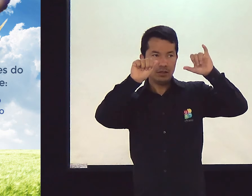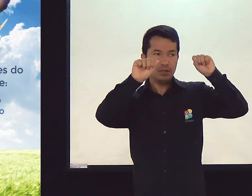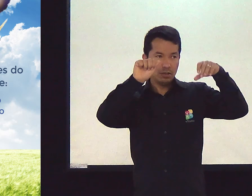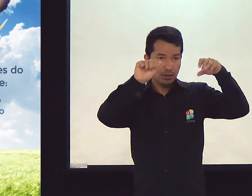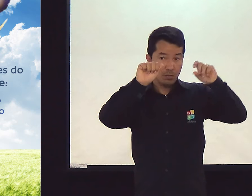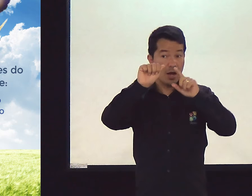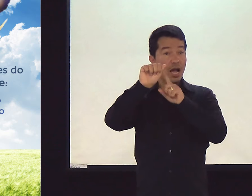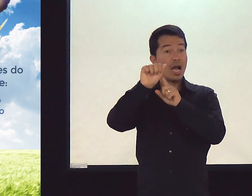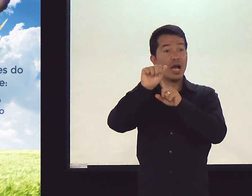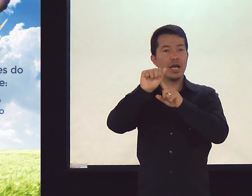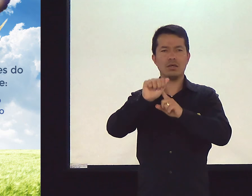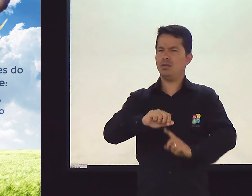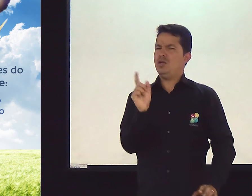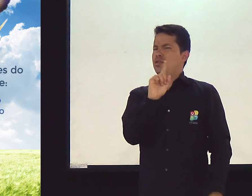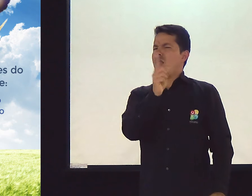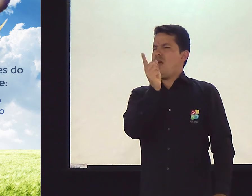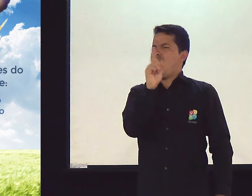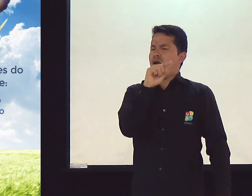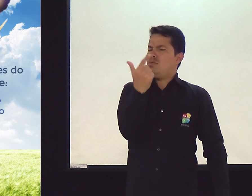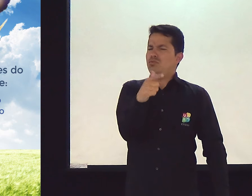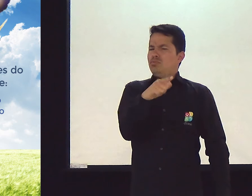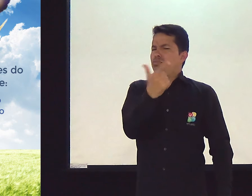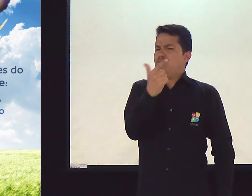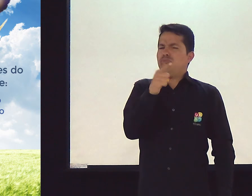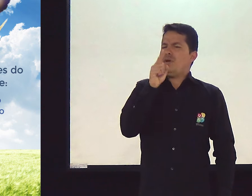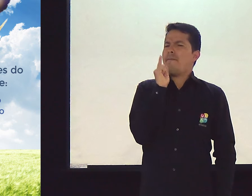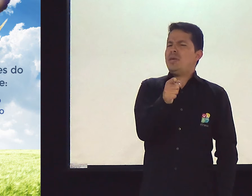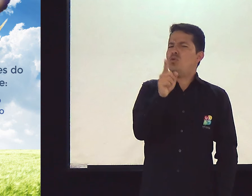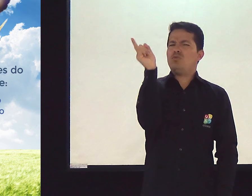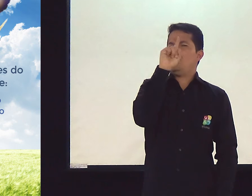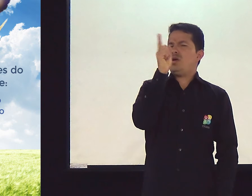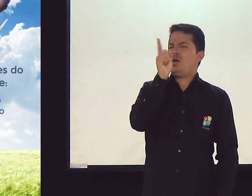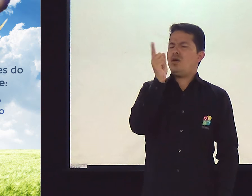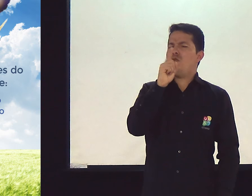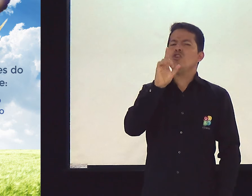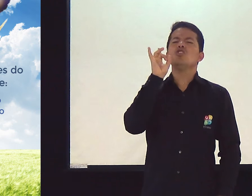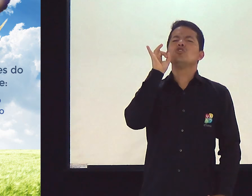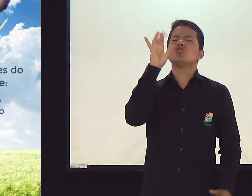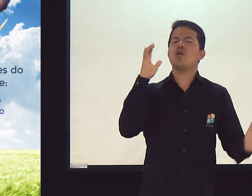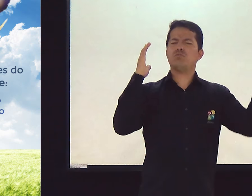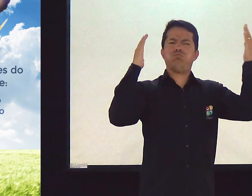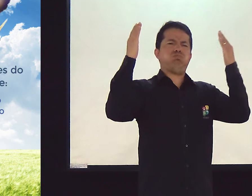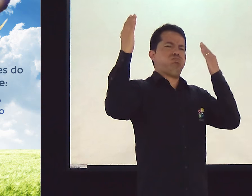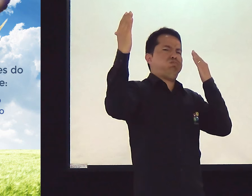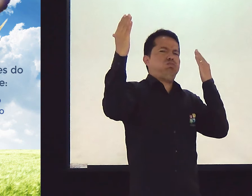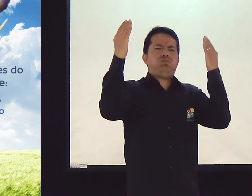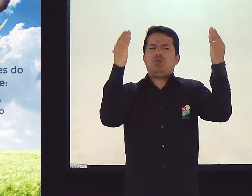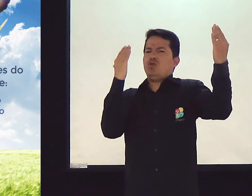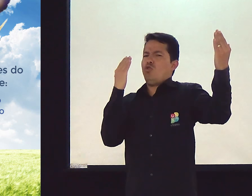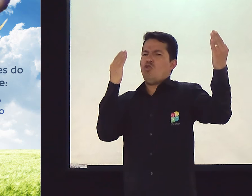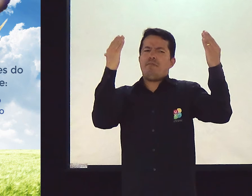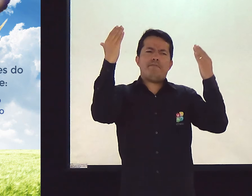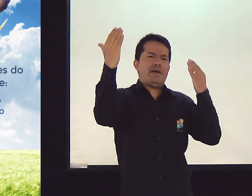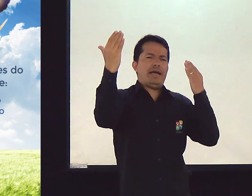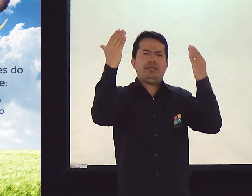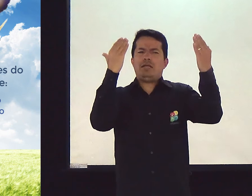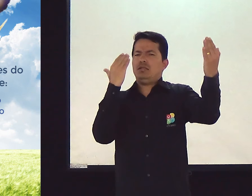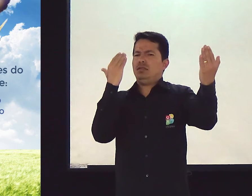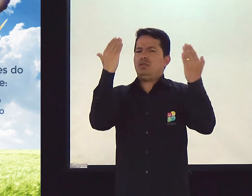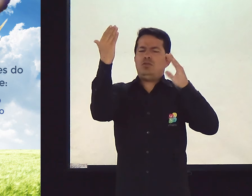Esse amilienismo. Tem um a. Esse a é traz a tona negativa. Não. Não é no sentido literal mil